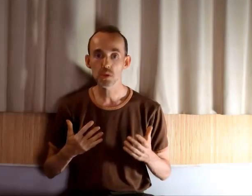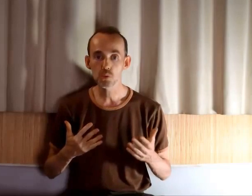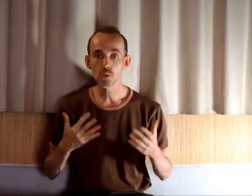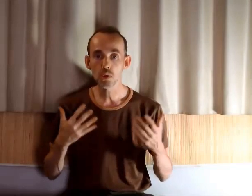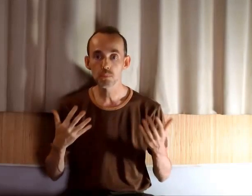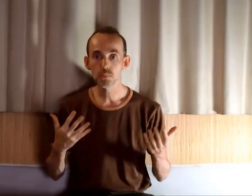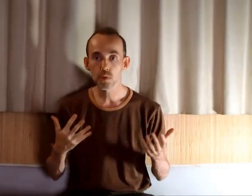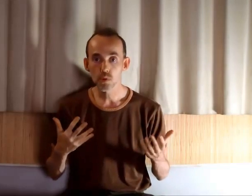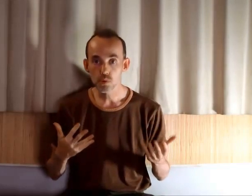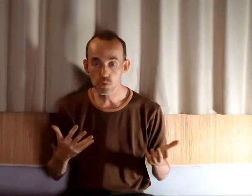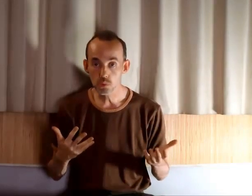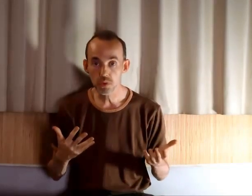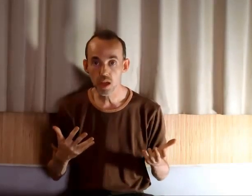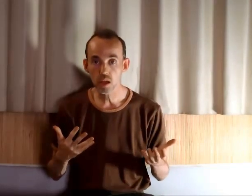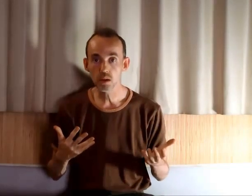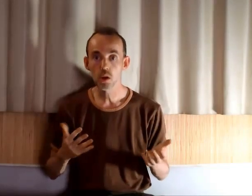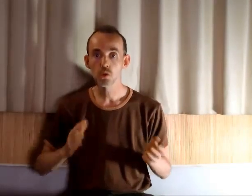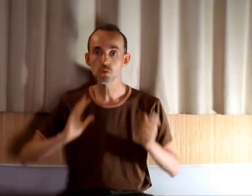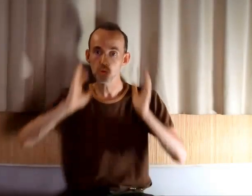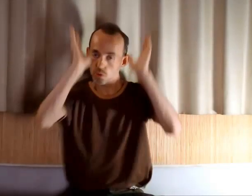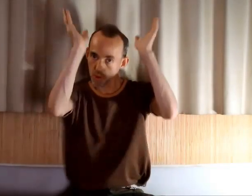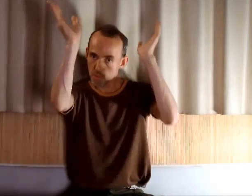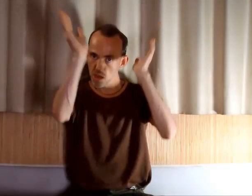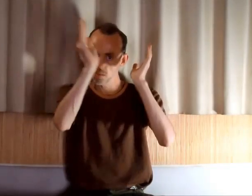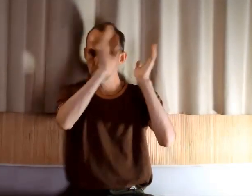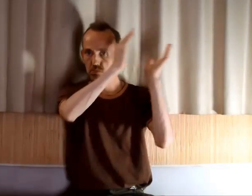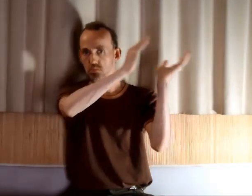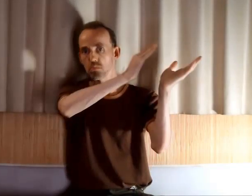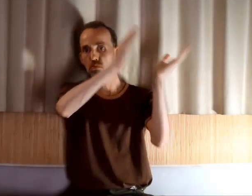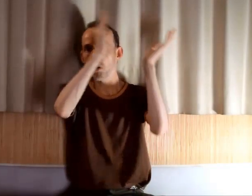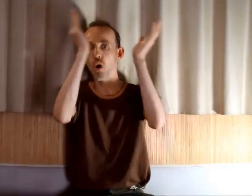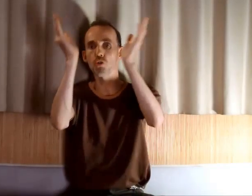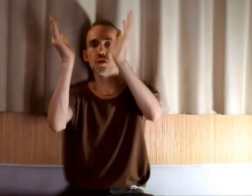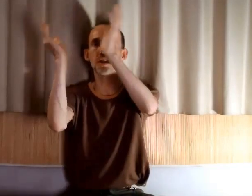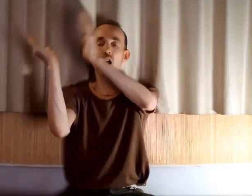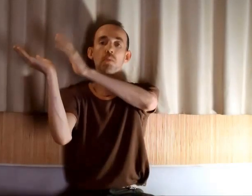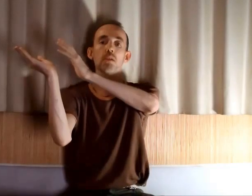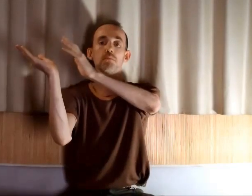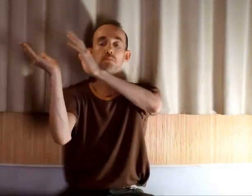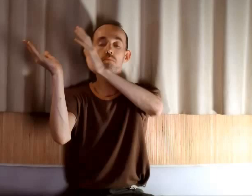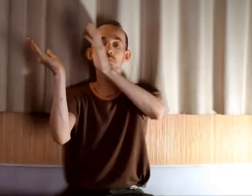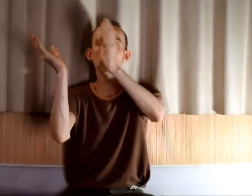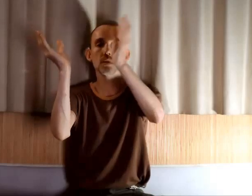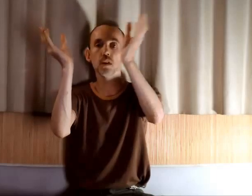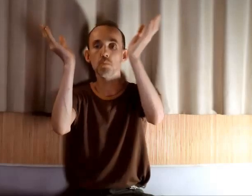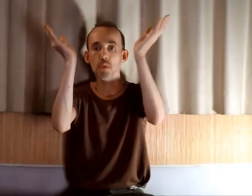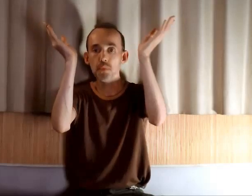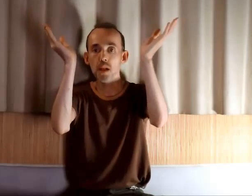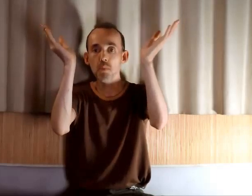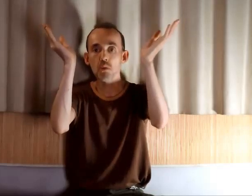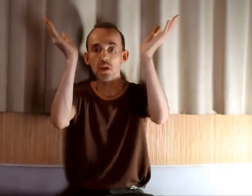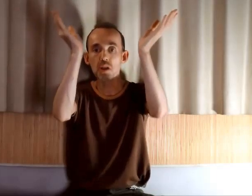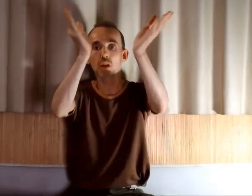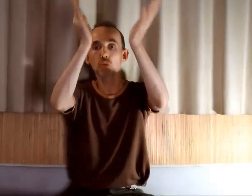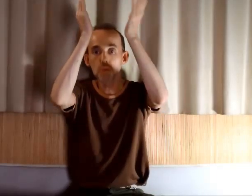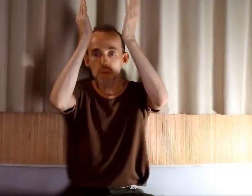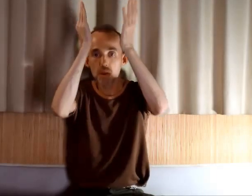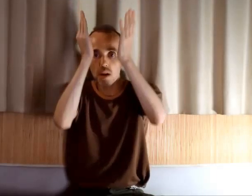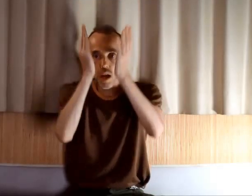blessures secondaires, ce sont comme les branches d'un arbre. Mais finalement, il n'y a qu'une seule